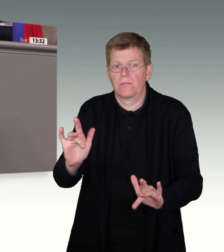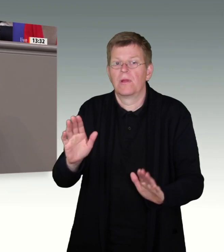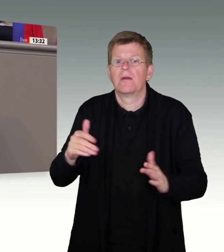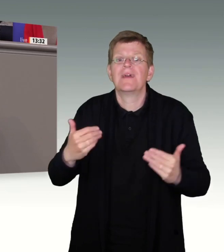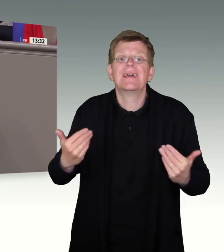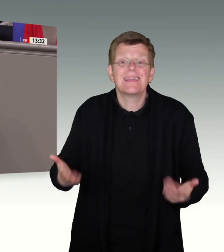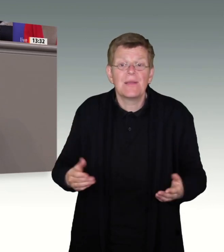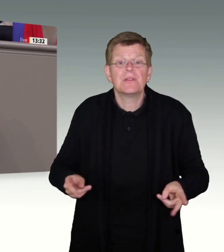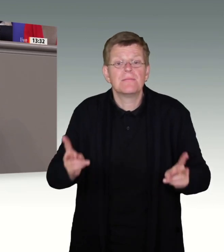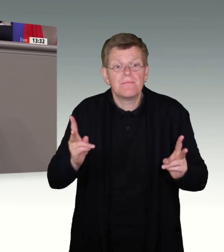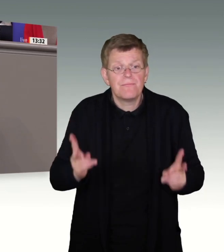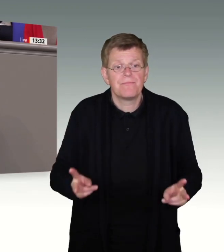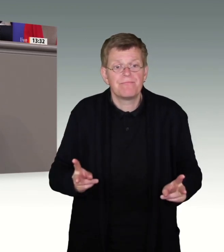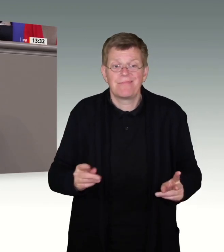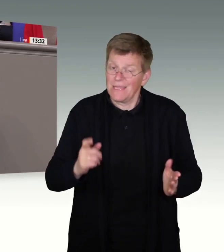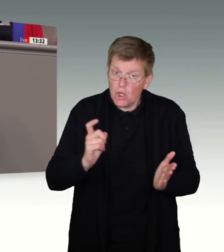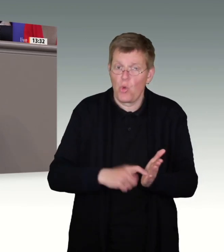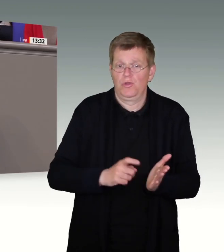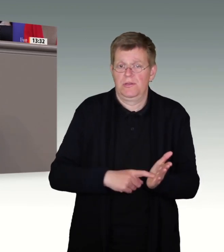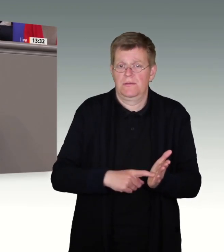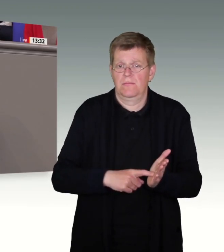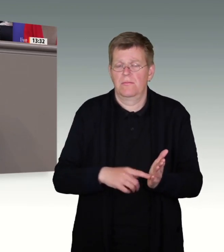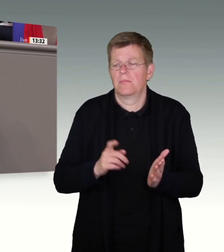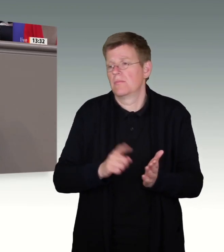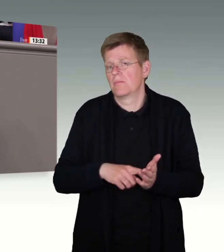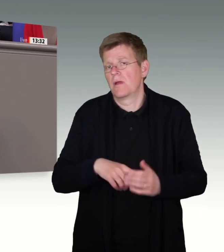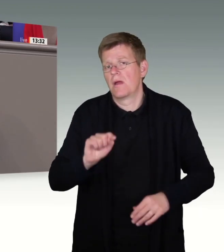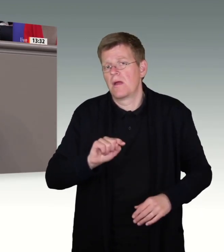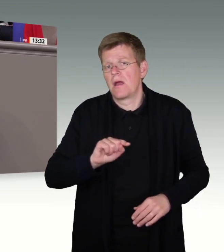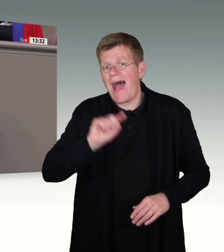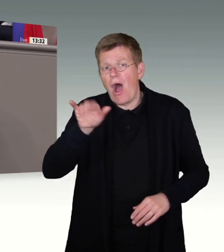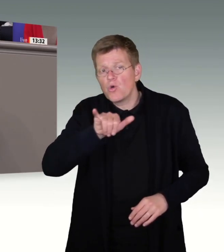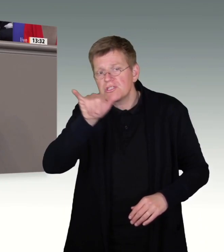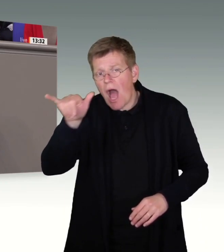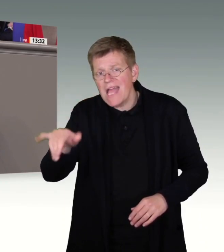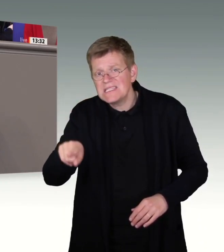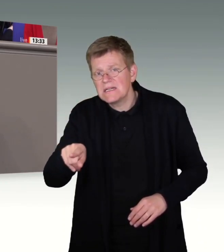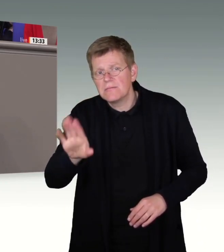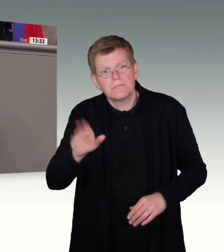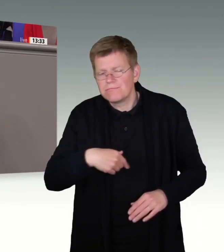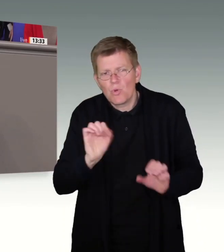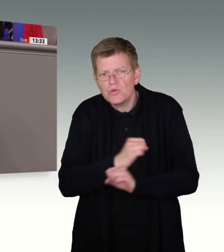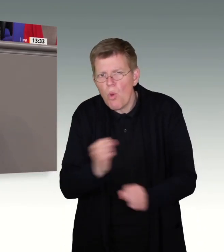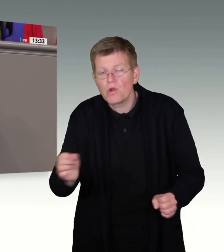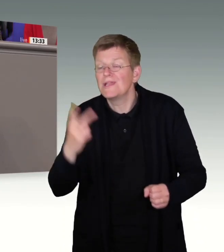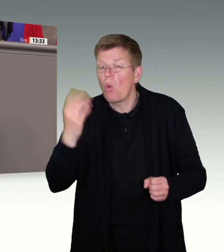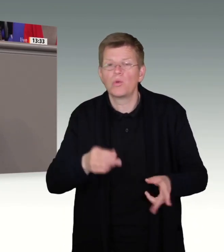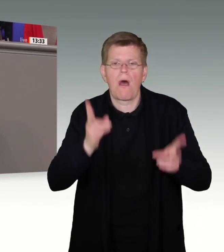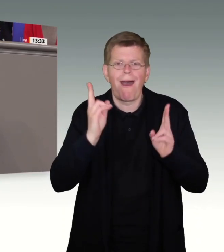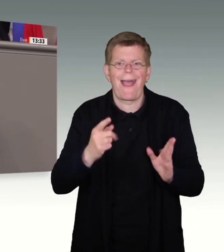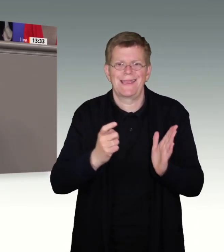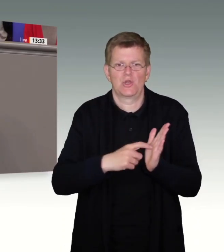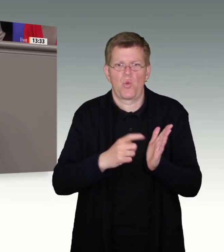tatsächlichen Gründen, weil die Ausreise unmöglich ist, oder weil rechtliche Gründe dagegenstehen.